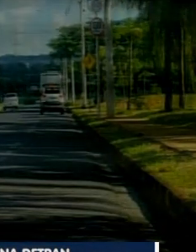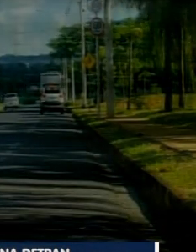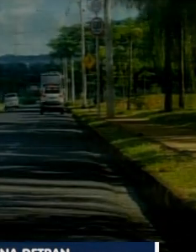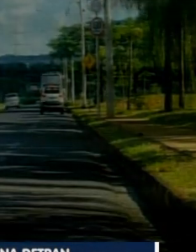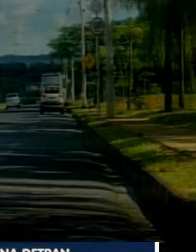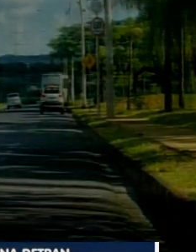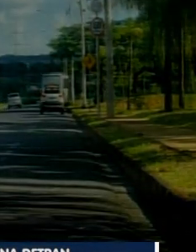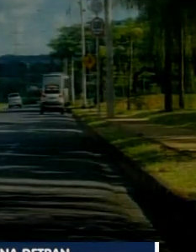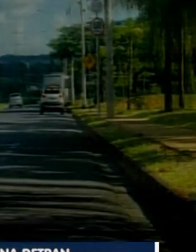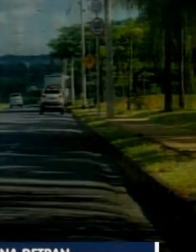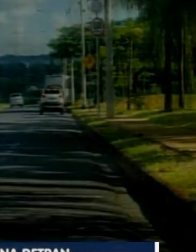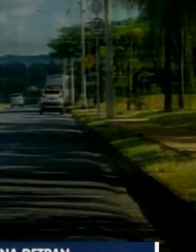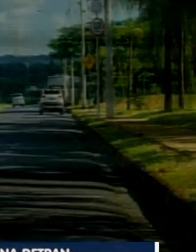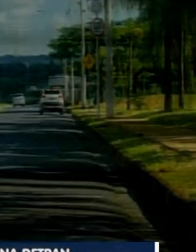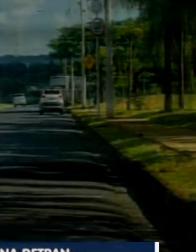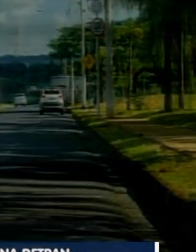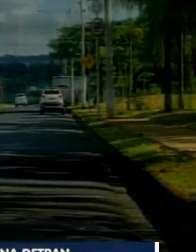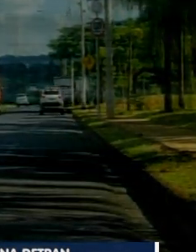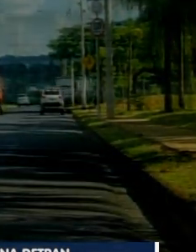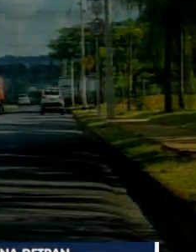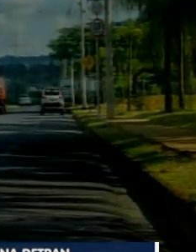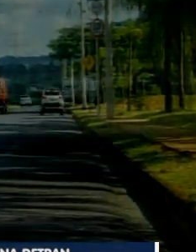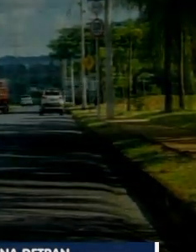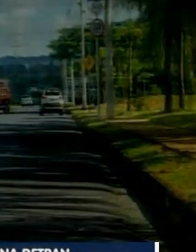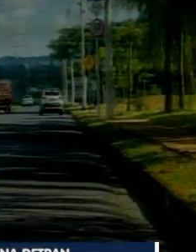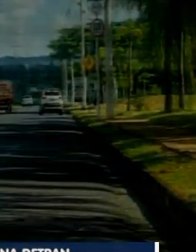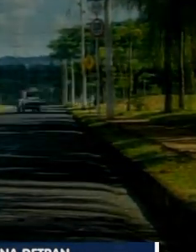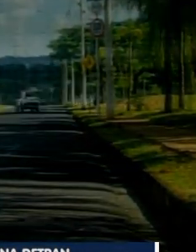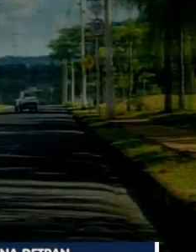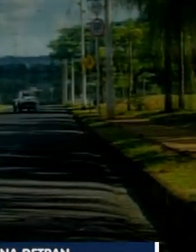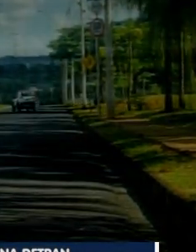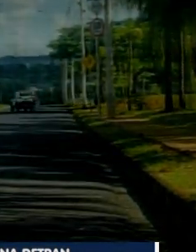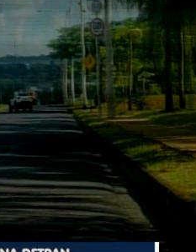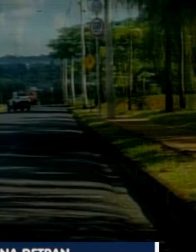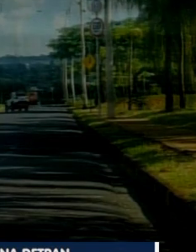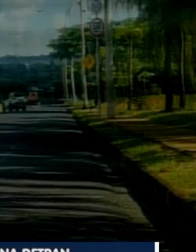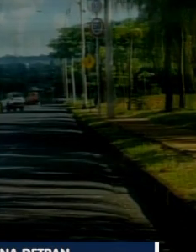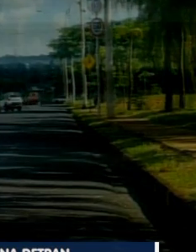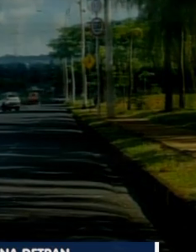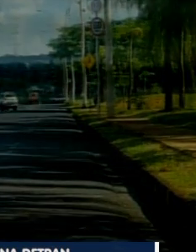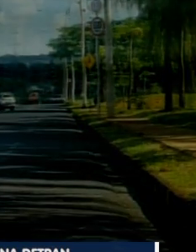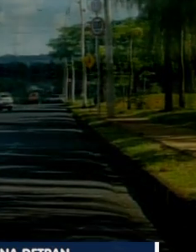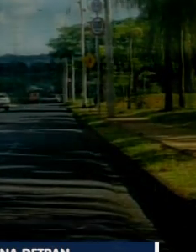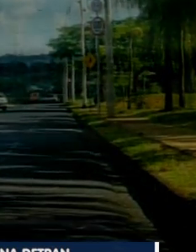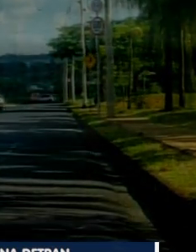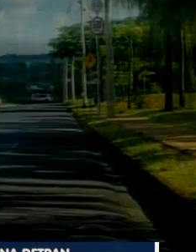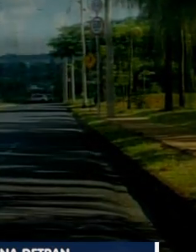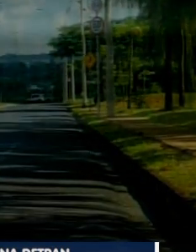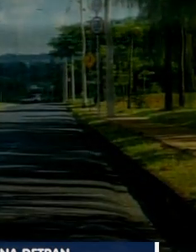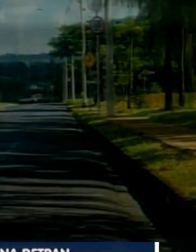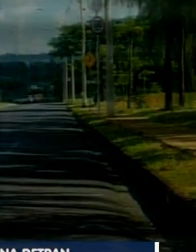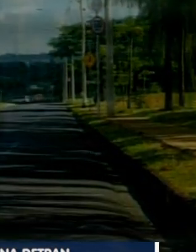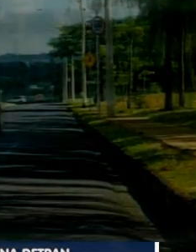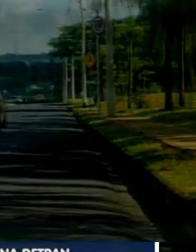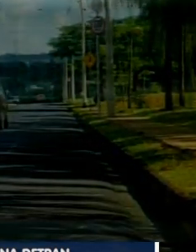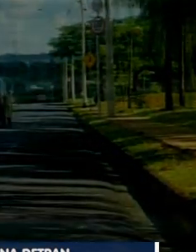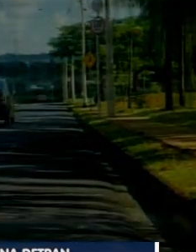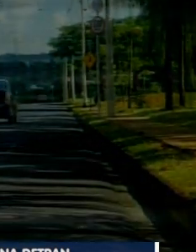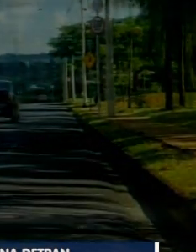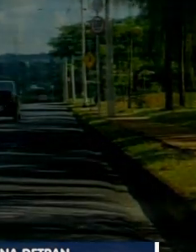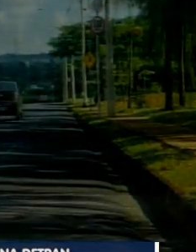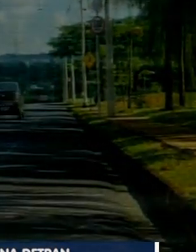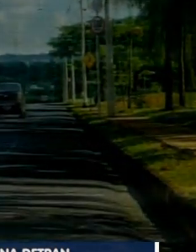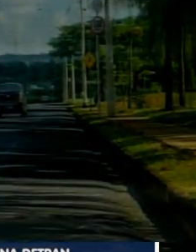perguntas do inspirador. Diante desse fato, presta muita atenção, diante desse fato, estou encaminhando esses